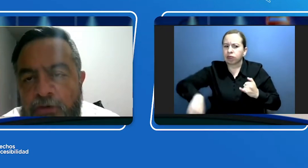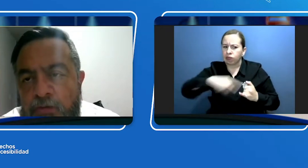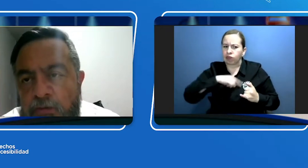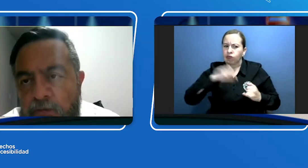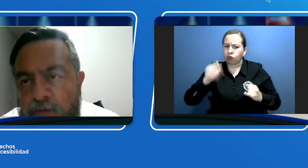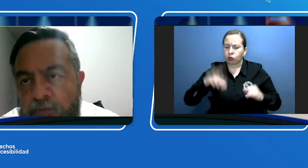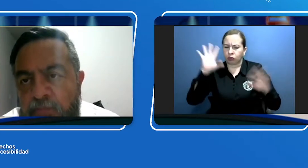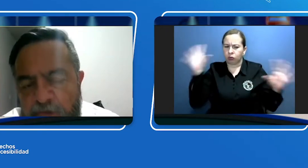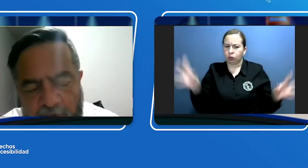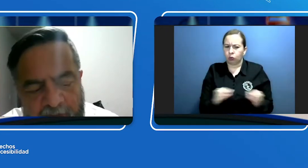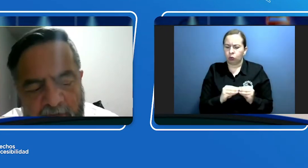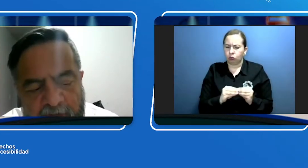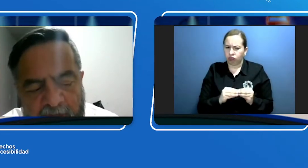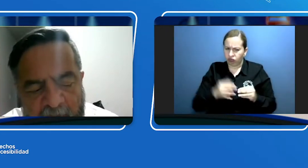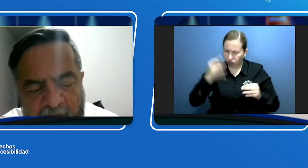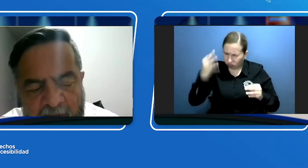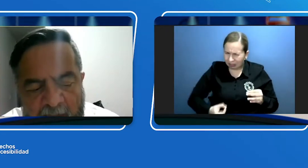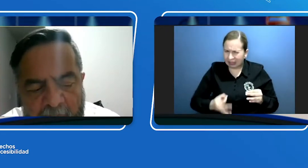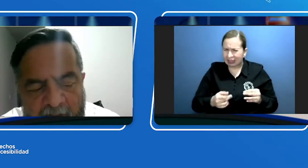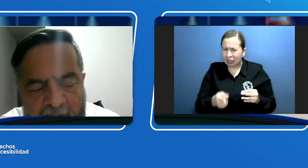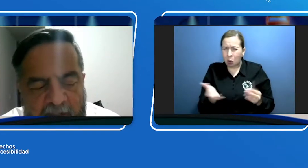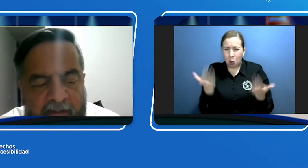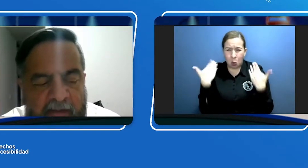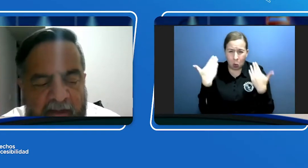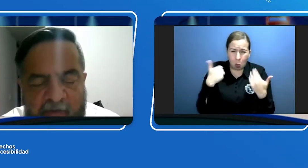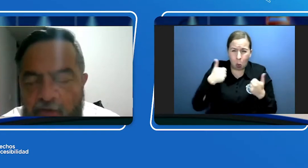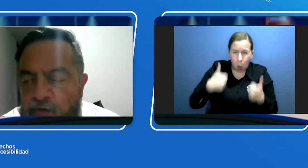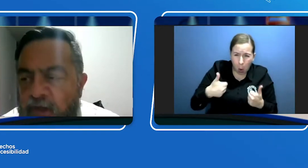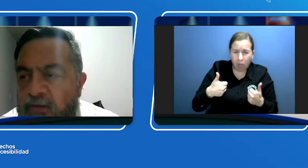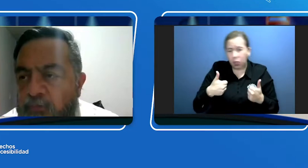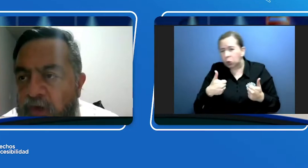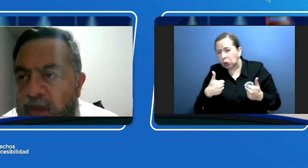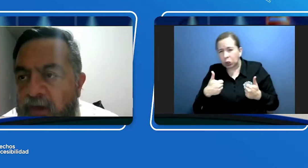son estos sistemas para que las personas puedan